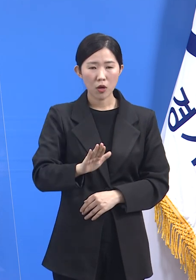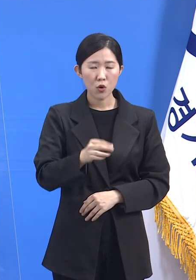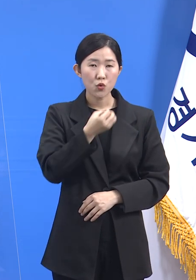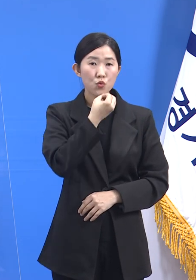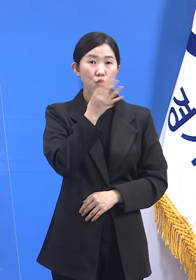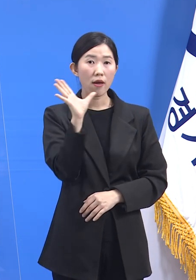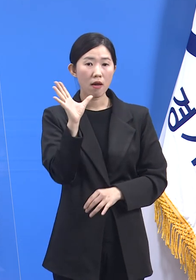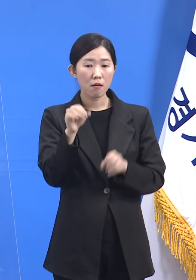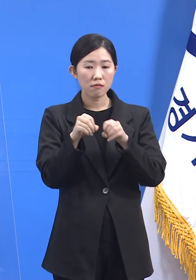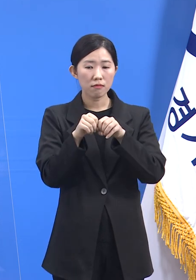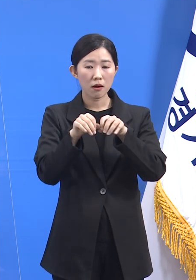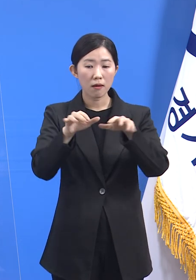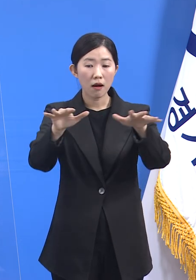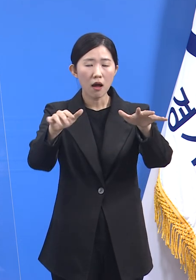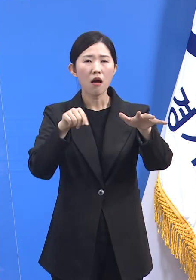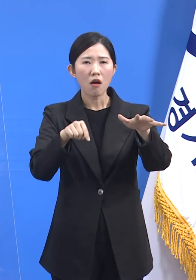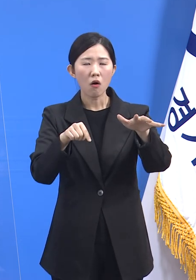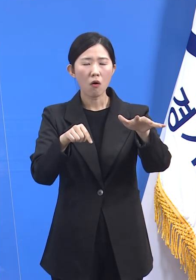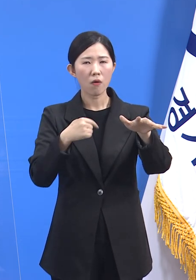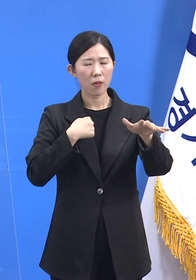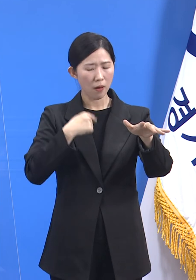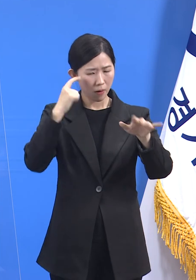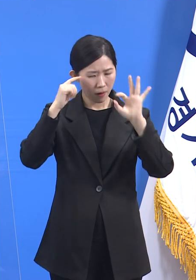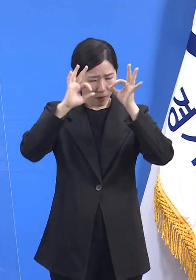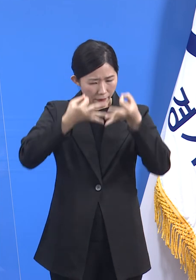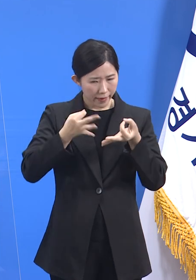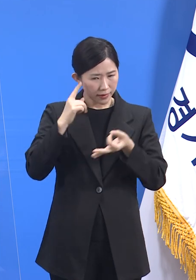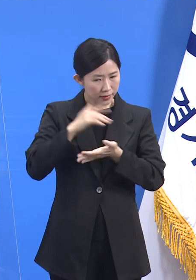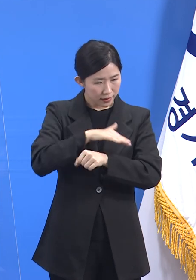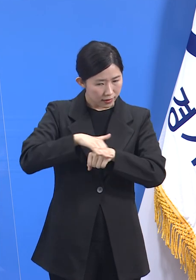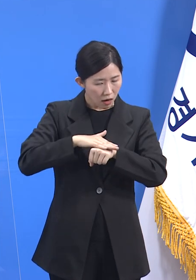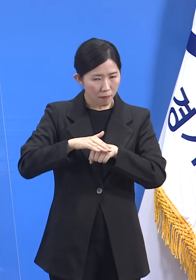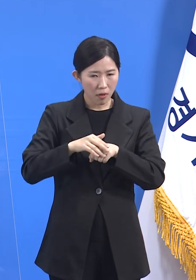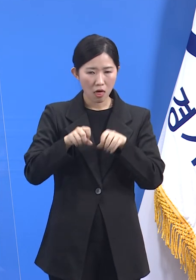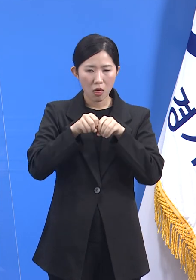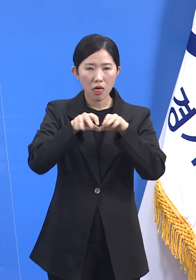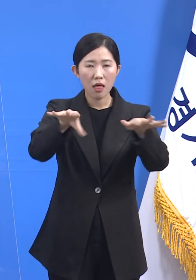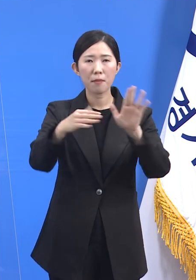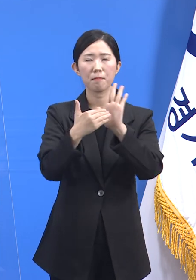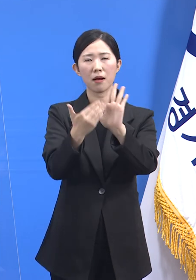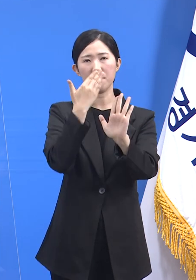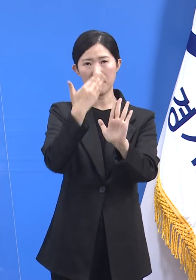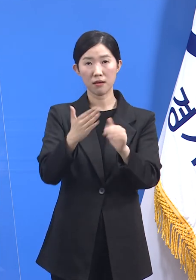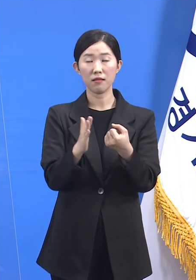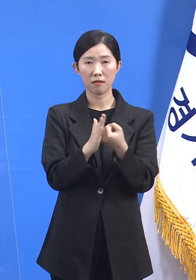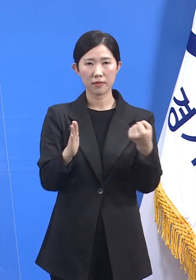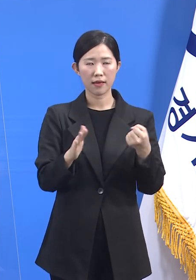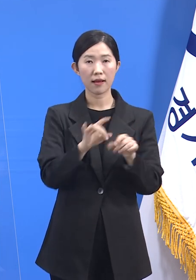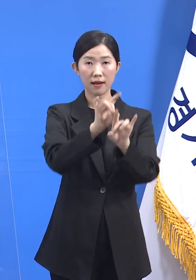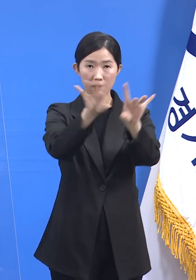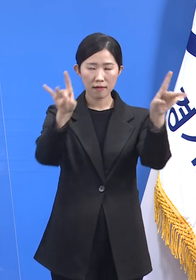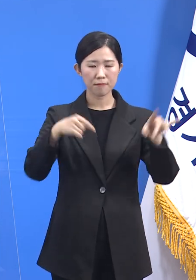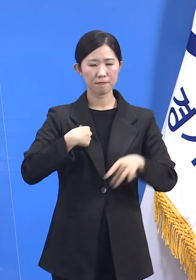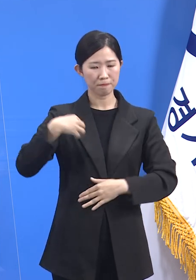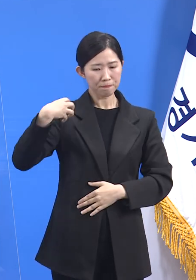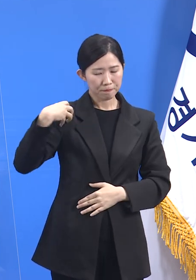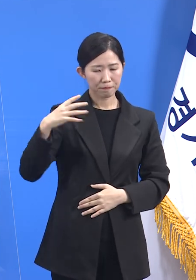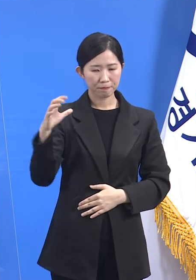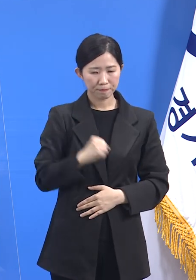막을 수 있습니다. 각자의 공간에서 자율과 책임을 기반한 방역에 꾸준히 힘써주십시오.